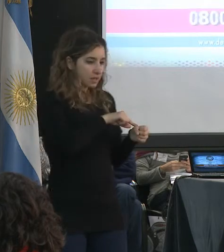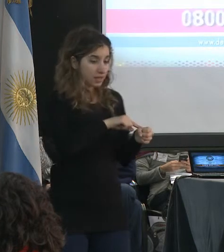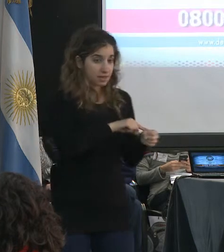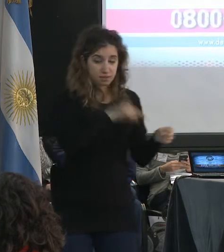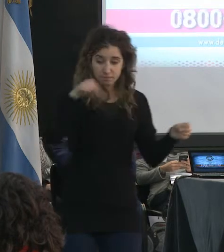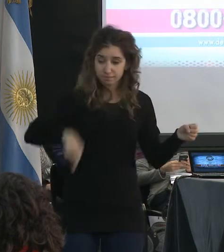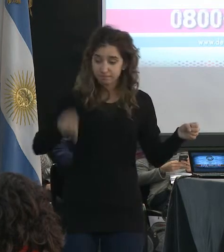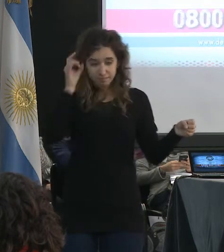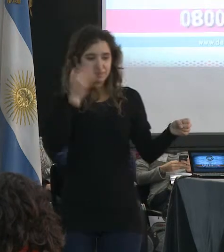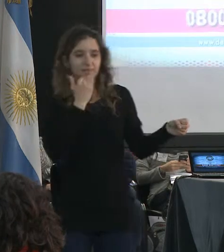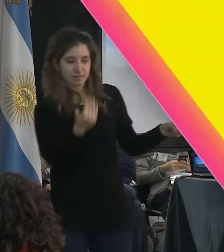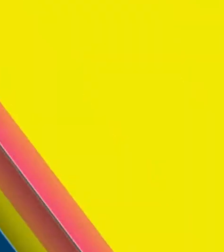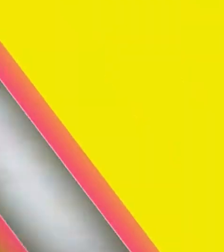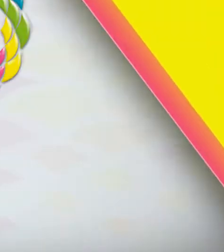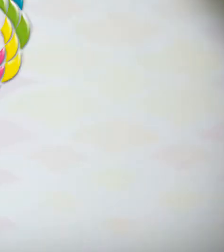Bueno, perdón, gracias.